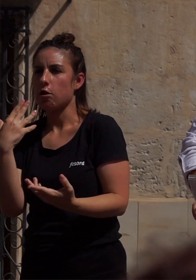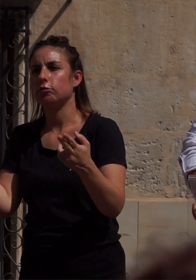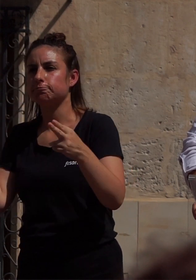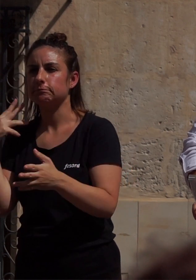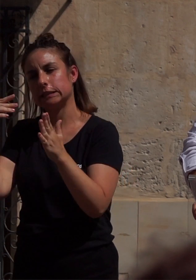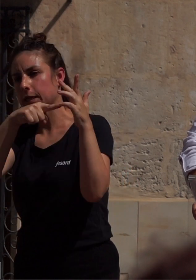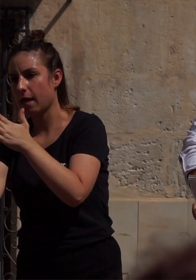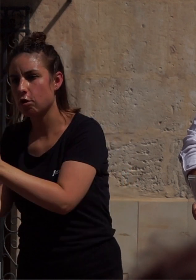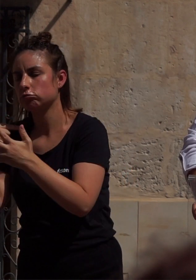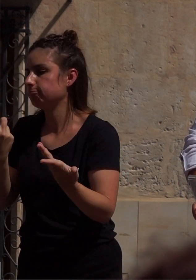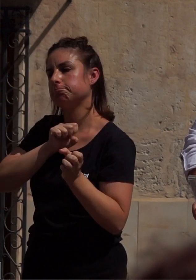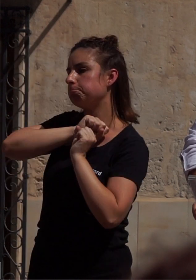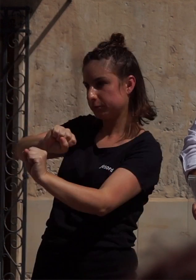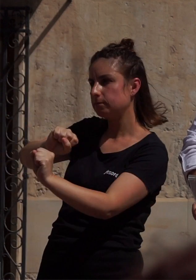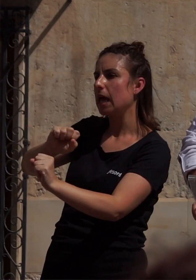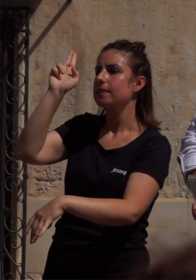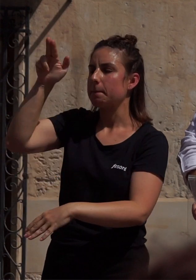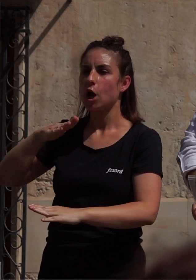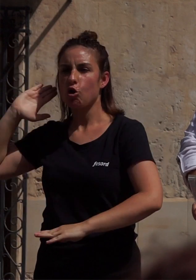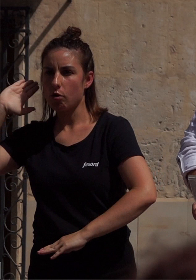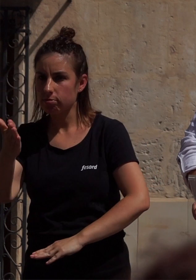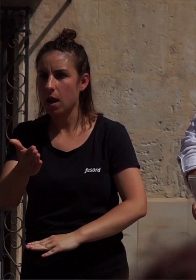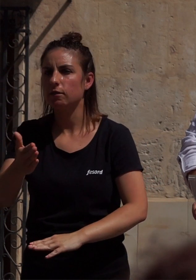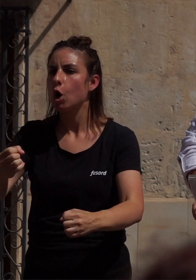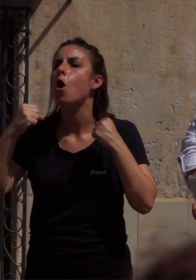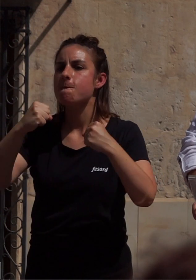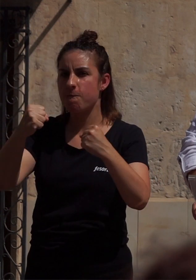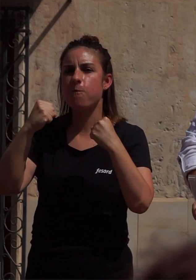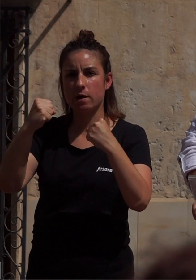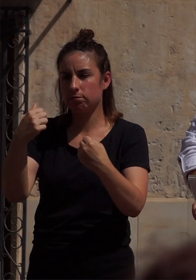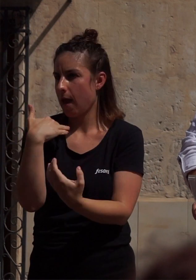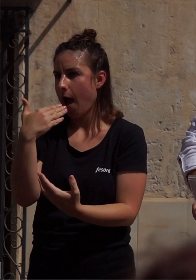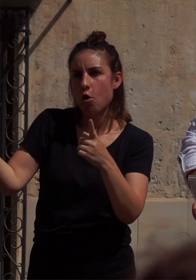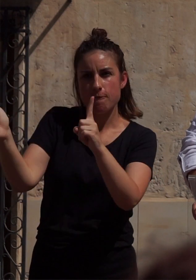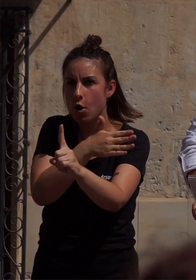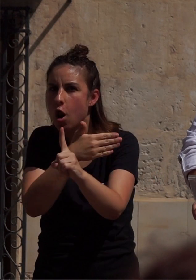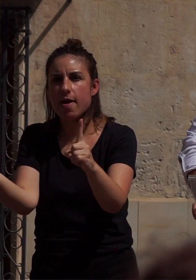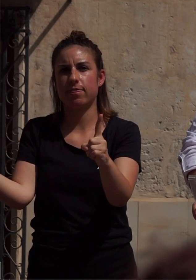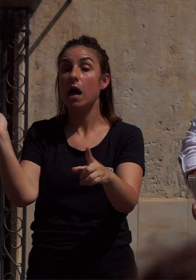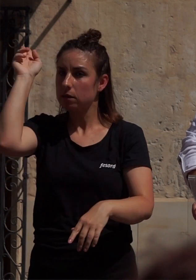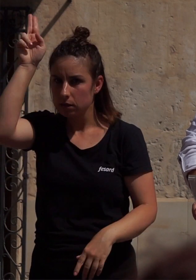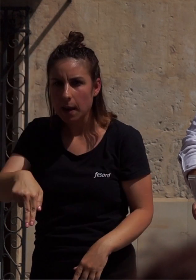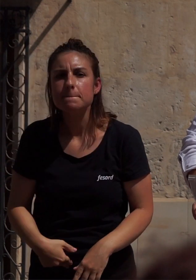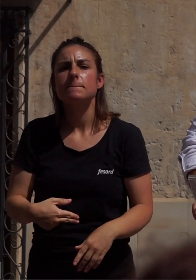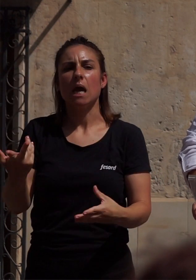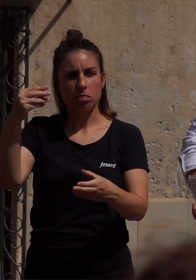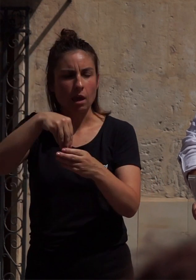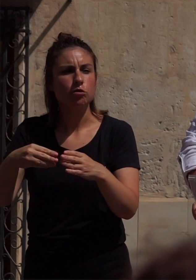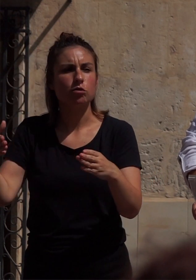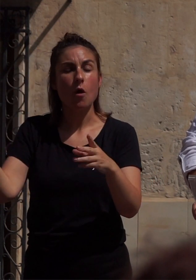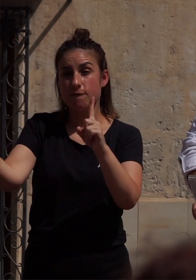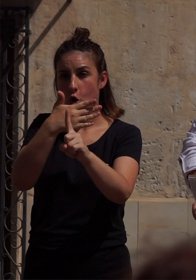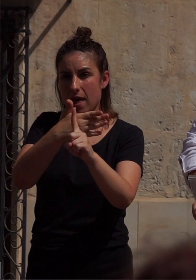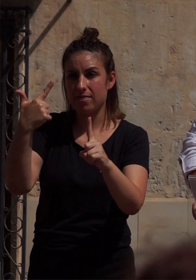discriminación. Condenamos enérgicamente cualquier forma de violencia, incluyendo tanto la violencia